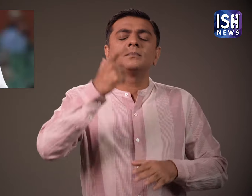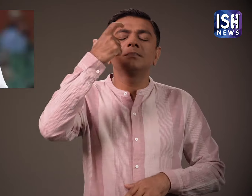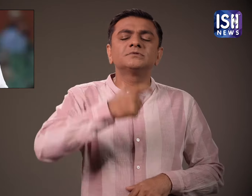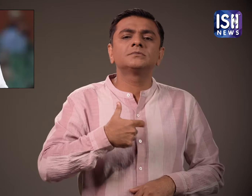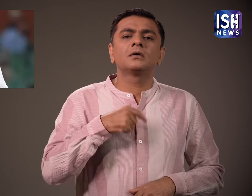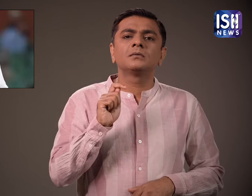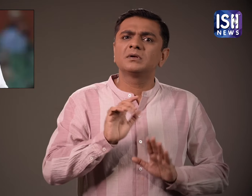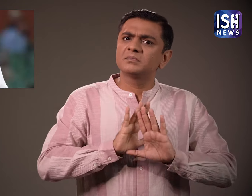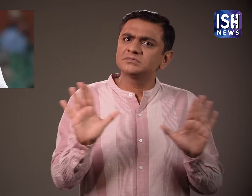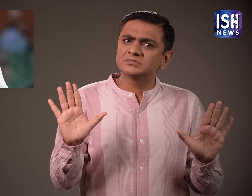आश्टेरेजनक था